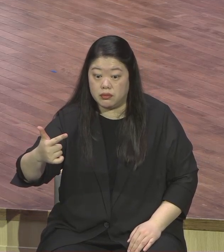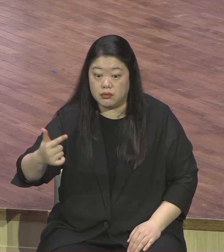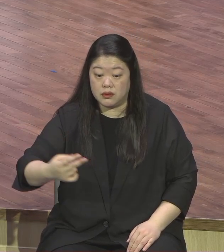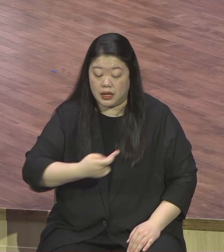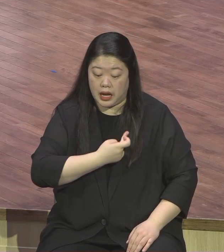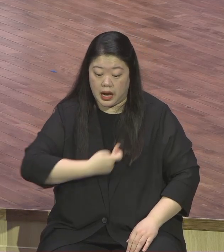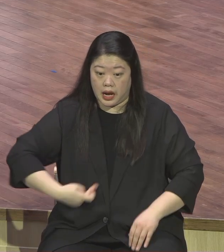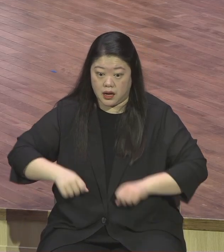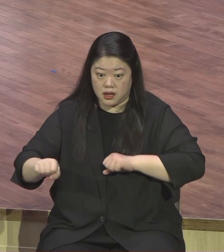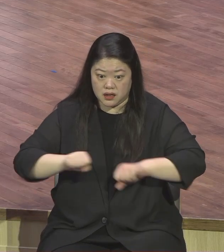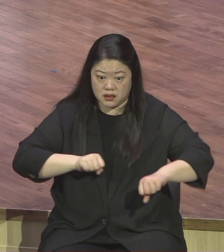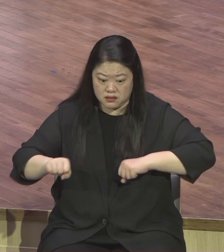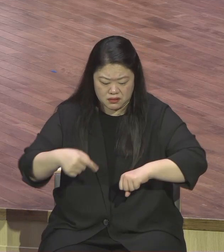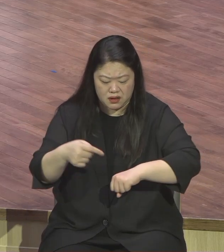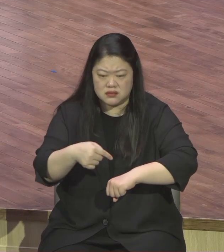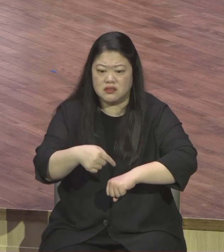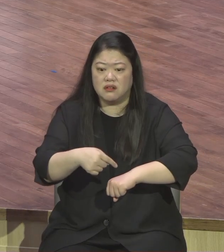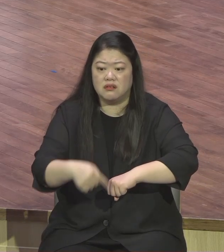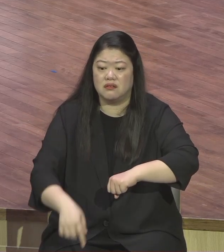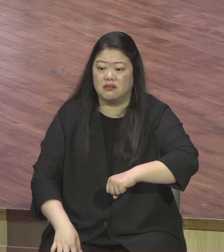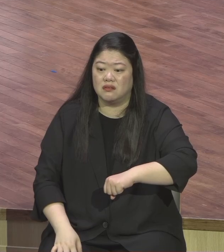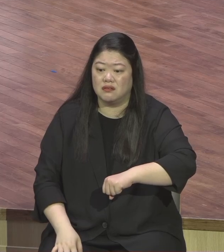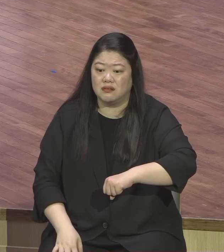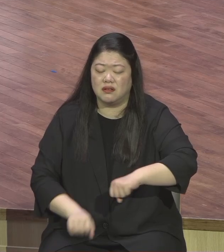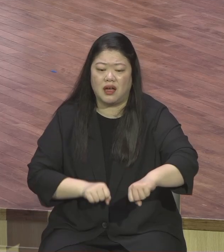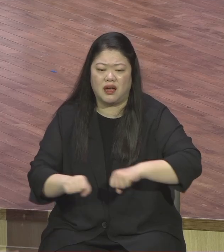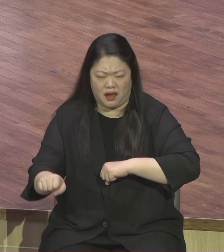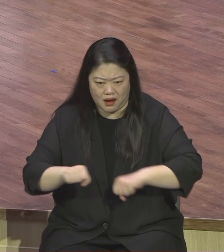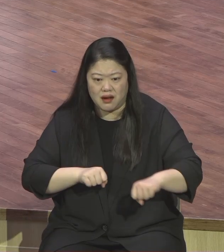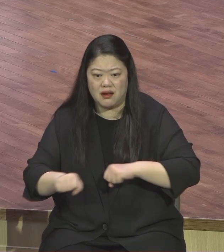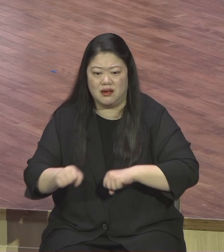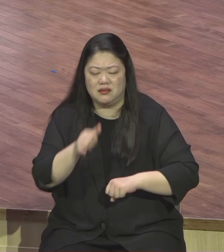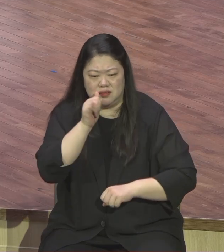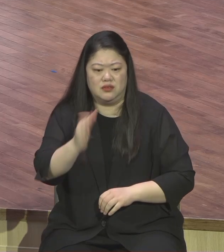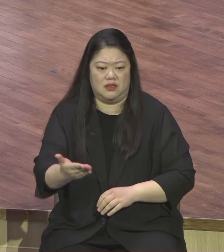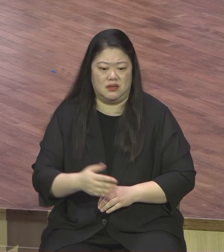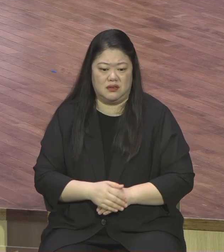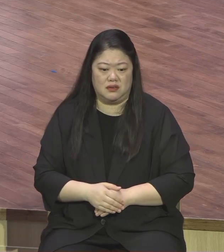움직이란 얘기에요 움직이라 적극적으로 움직이는 것이 신앙생활이에요 성경적 신앙생활이에요